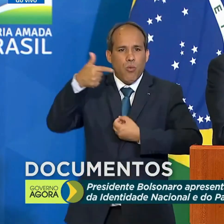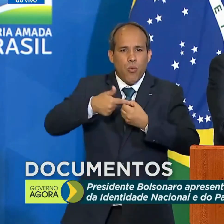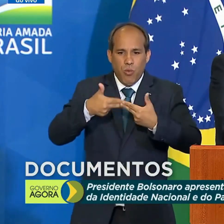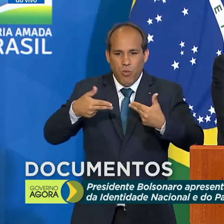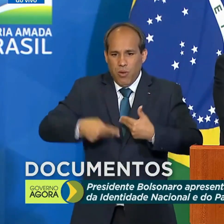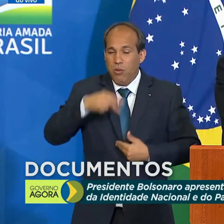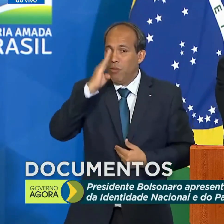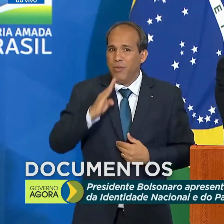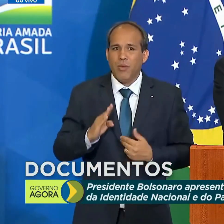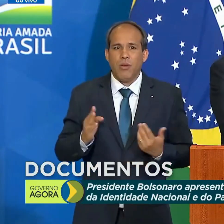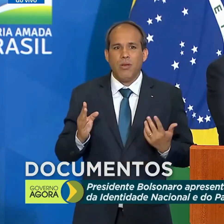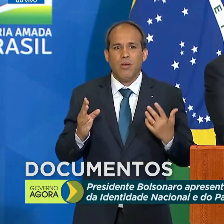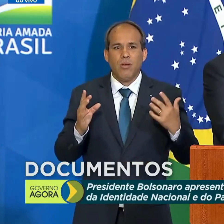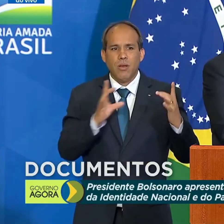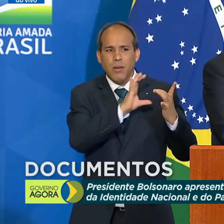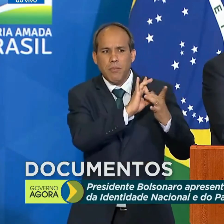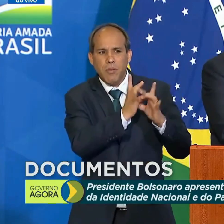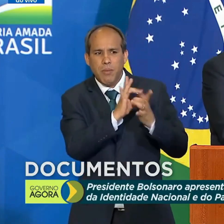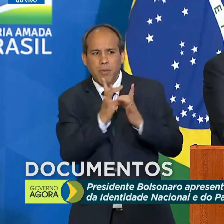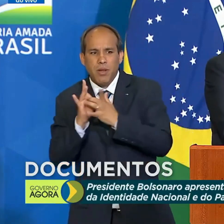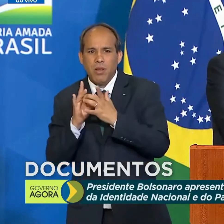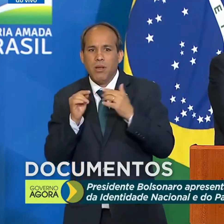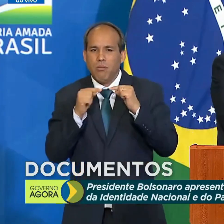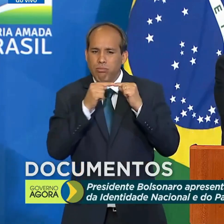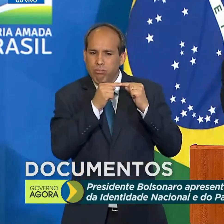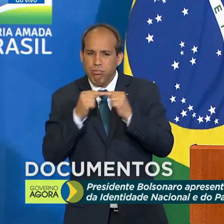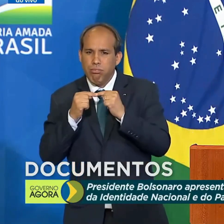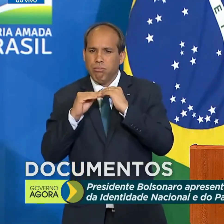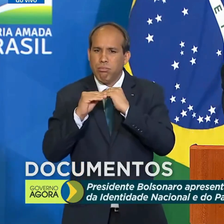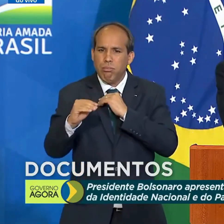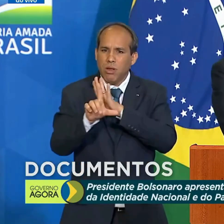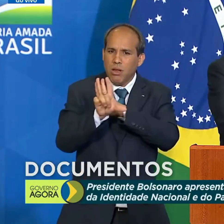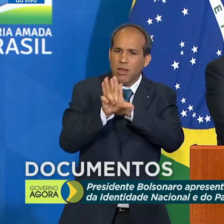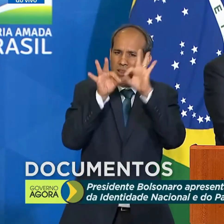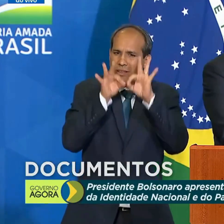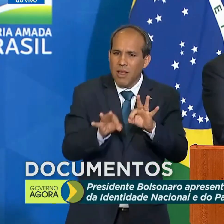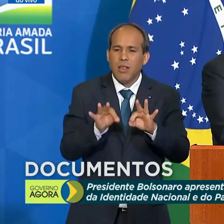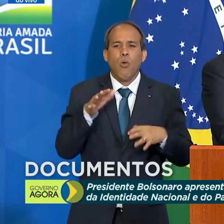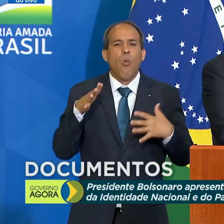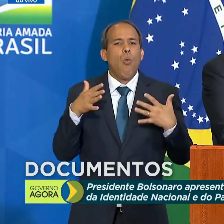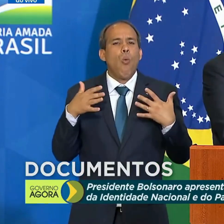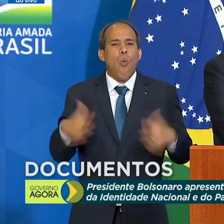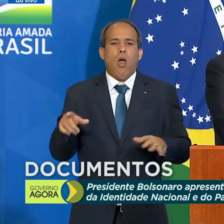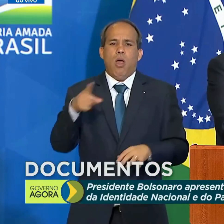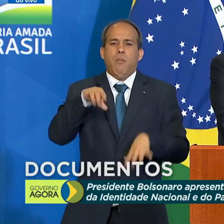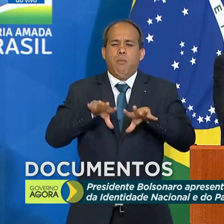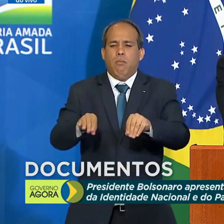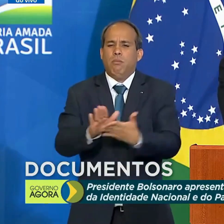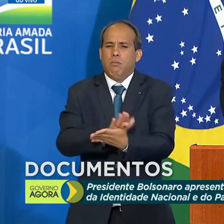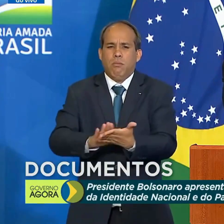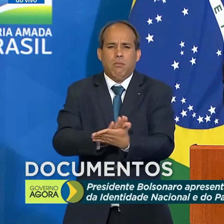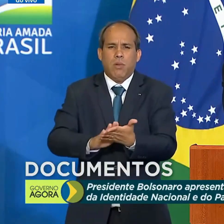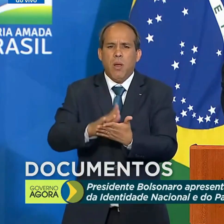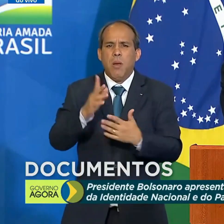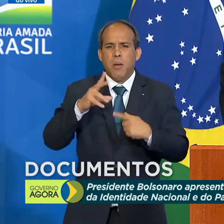no Brasil. E tudo vai ser analisado na conformidade, na base da lei, sem queremos mexer no